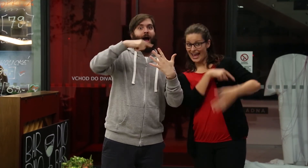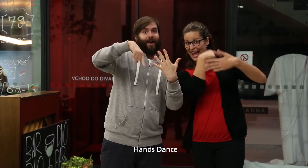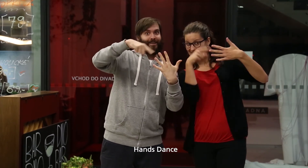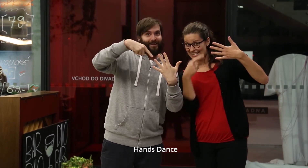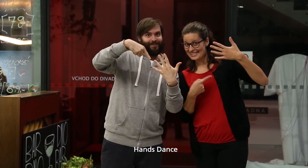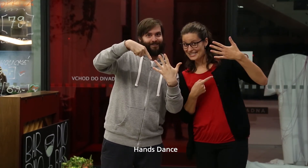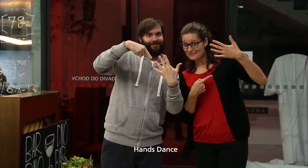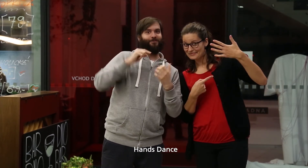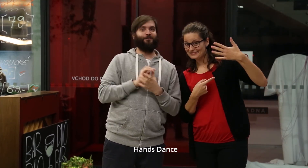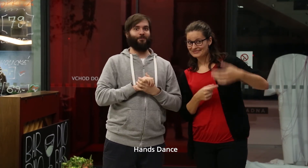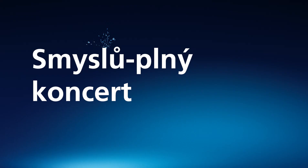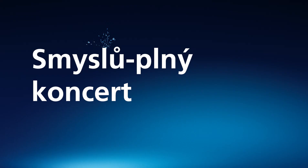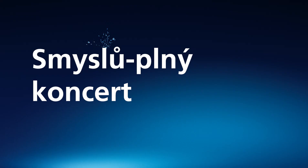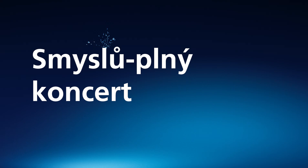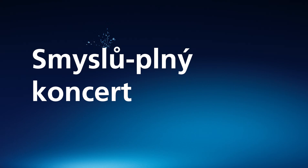Hands dance.